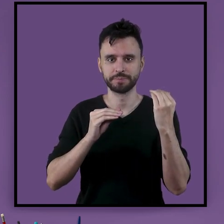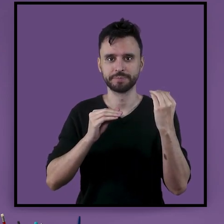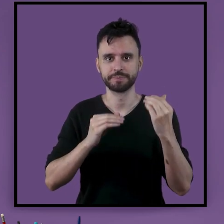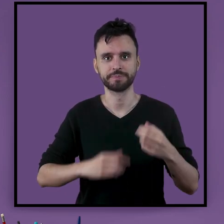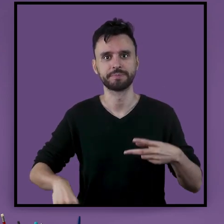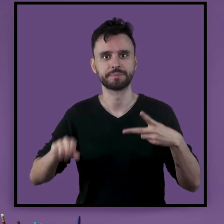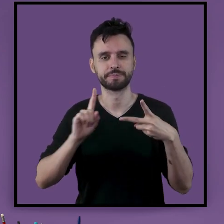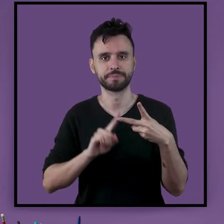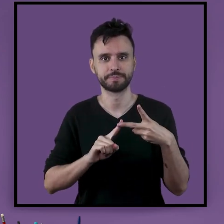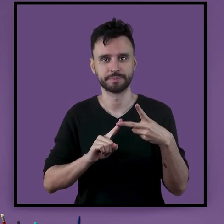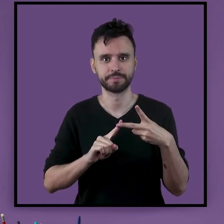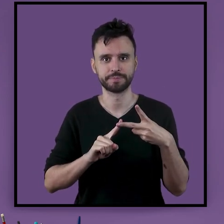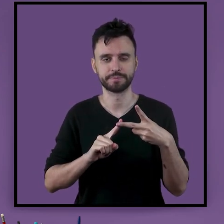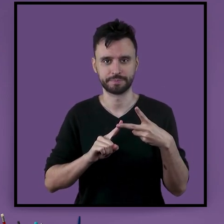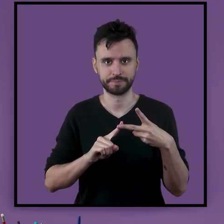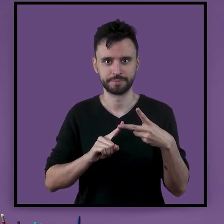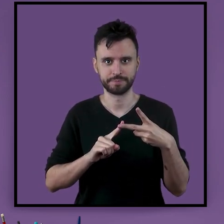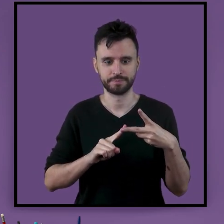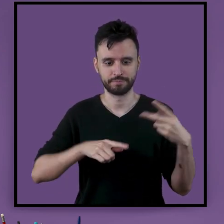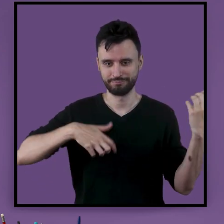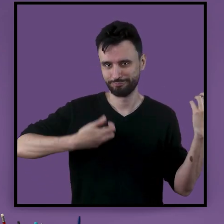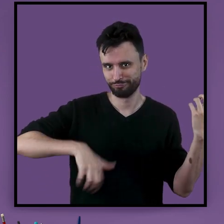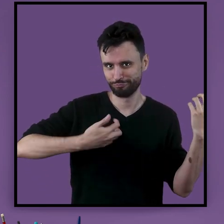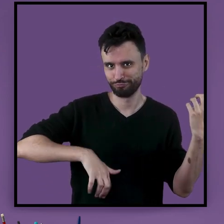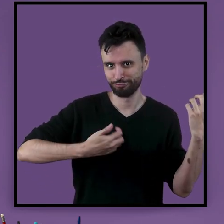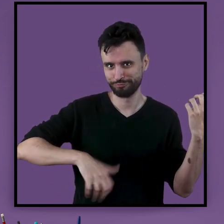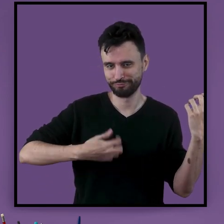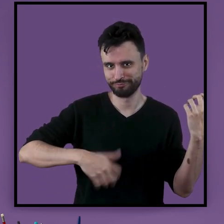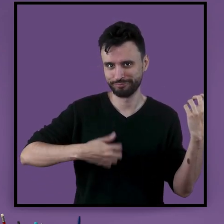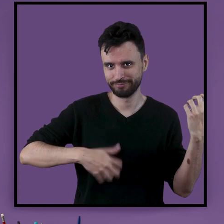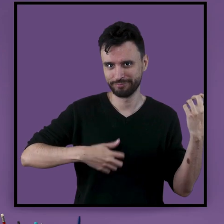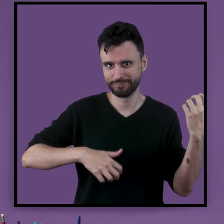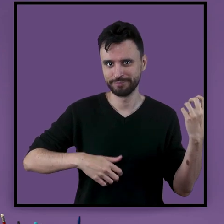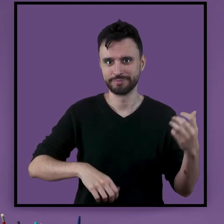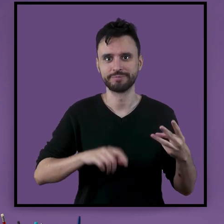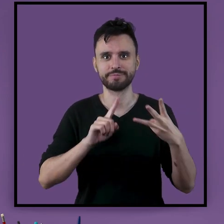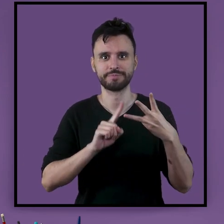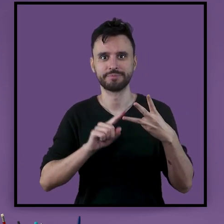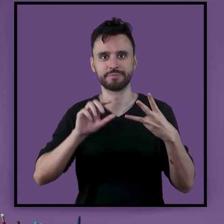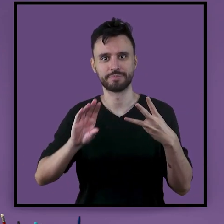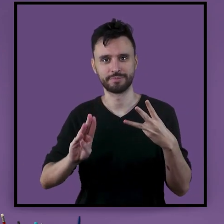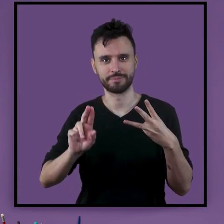pianada, o violão e o bubo legueiro.